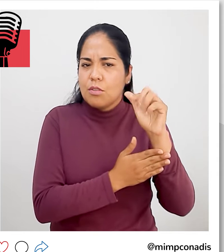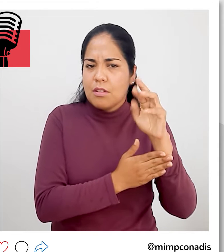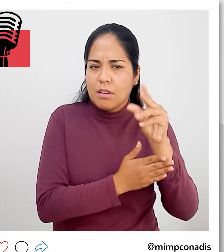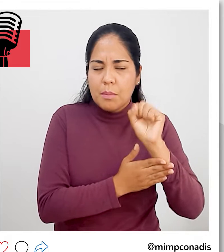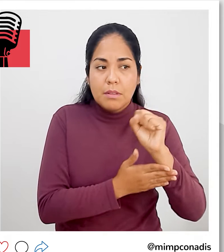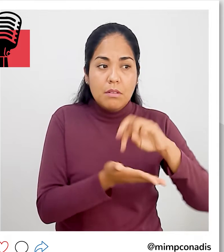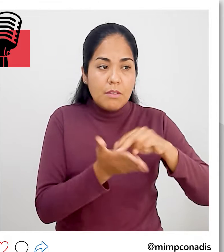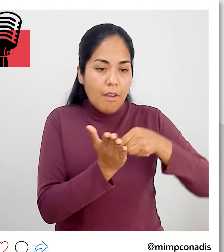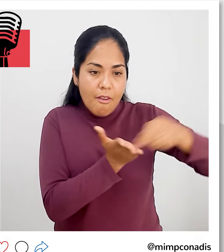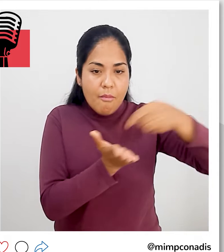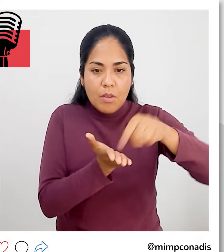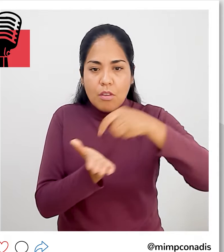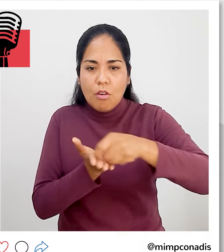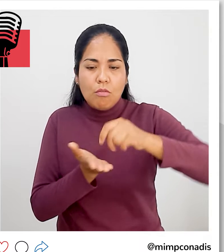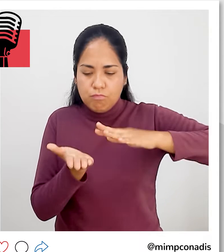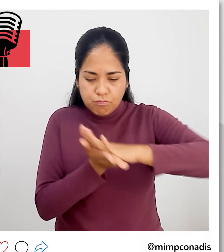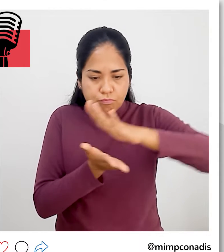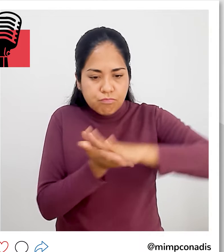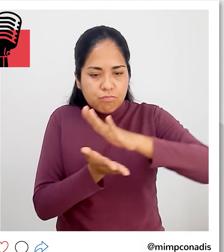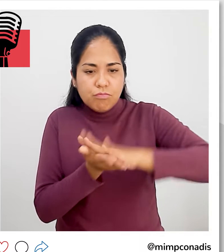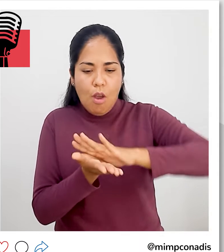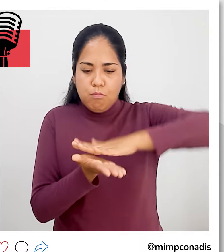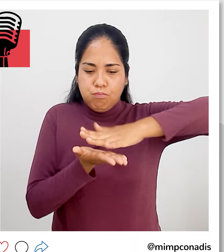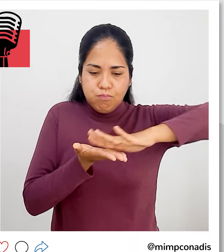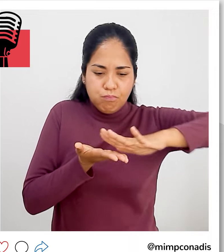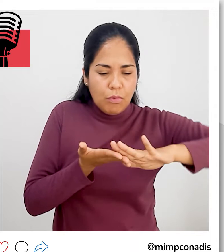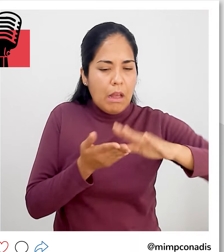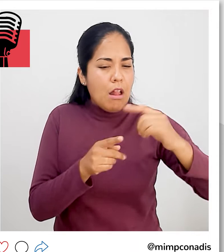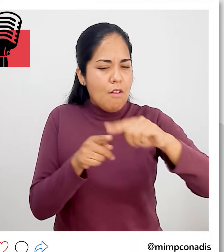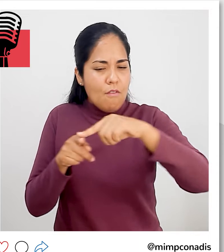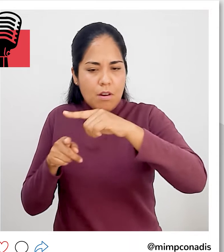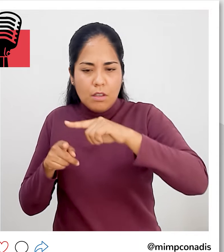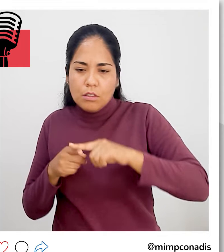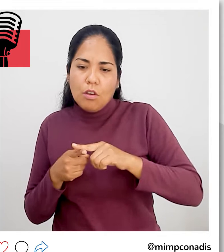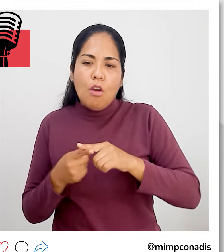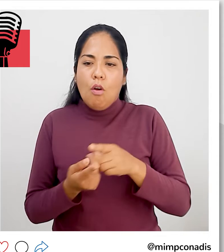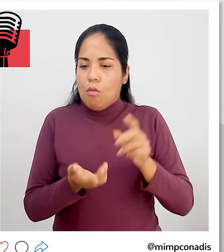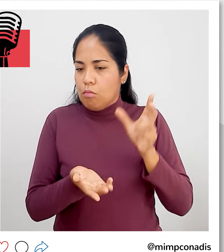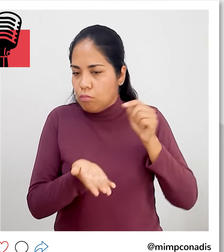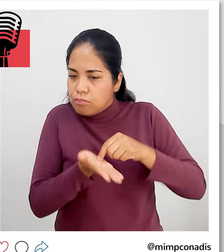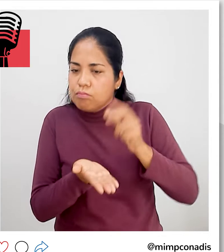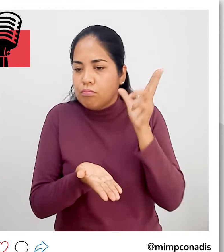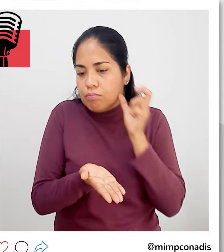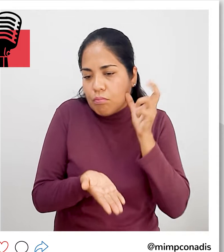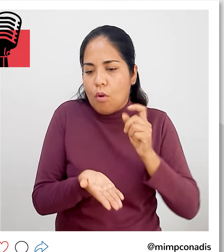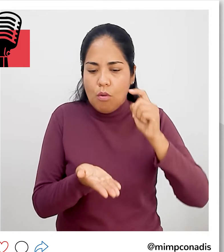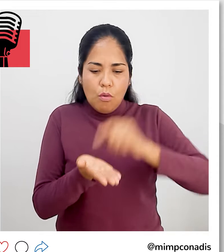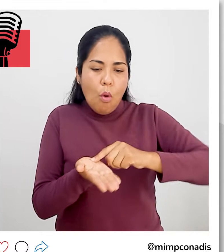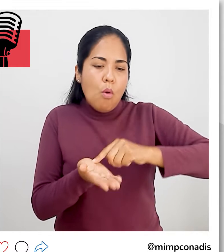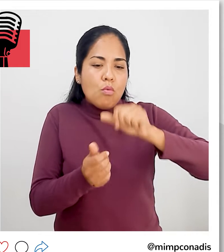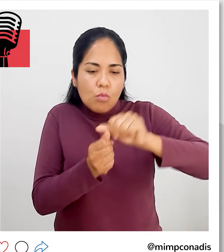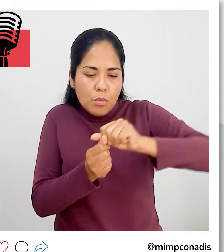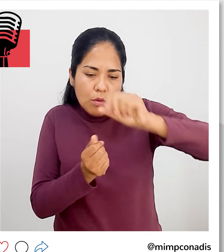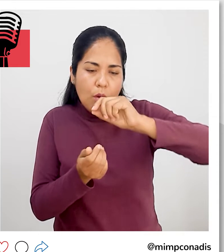consiste en el envío, sin costo, de impresiones en relieve, grabaciones o registros ya sean sonoros o numéricos